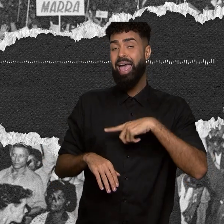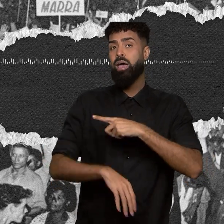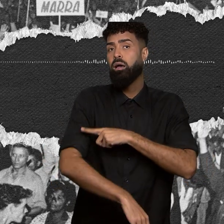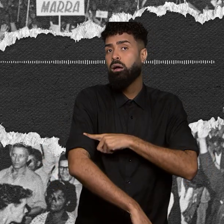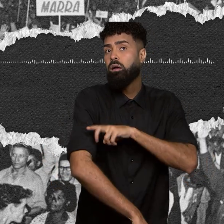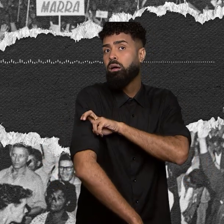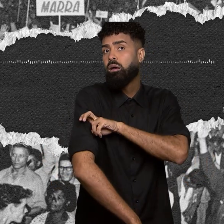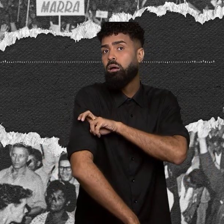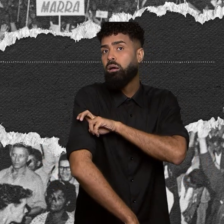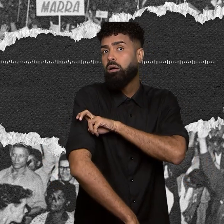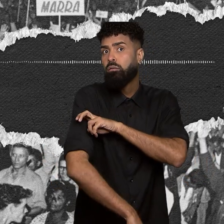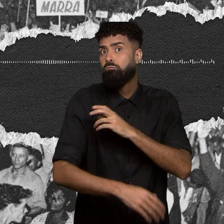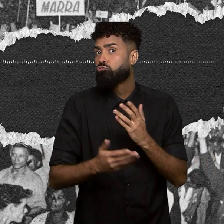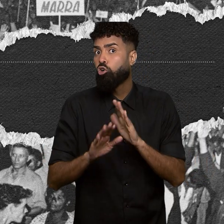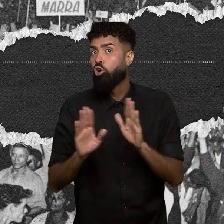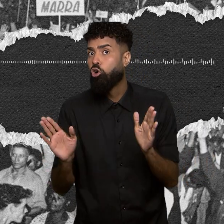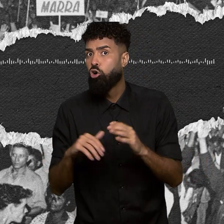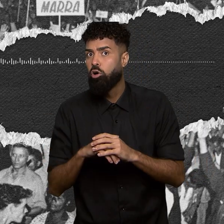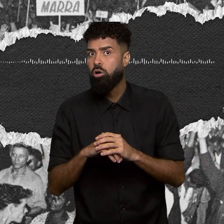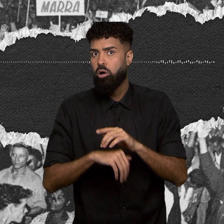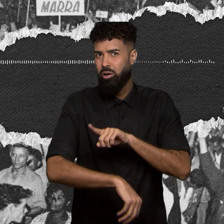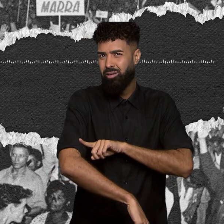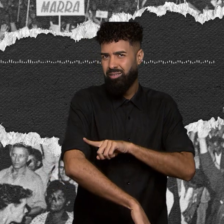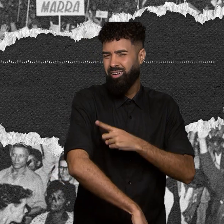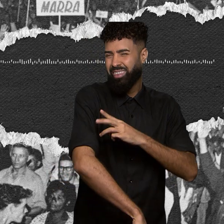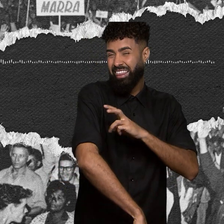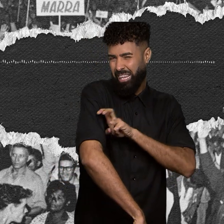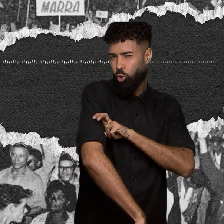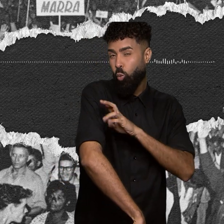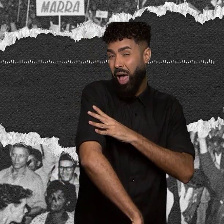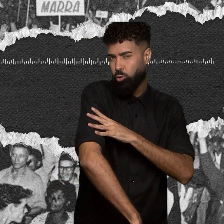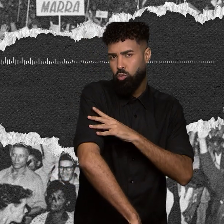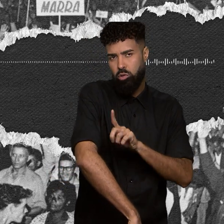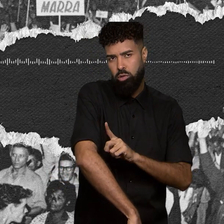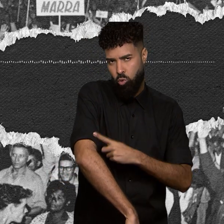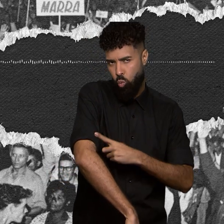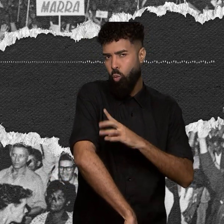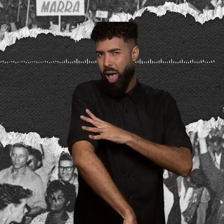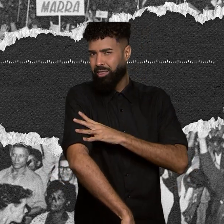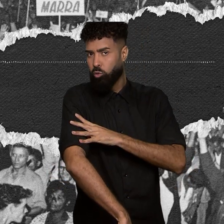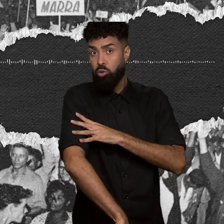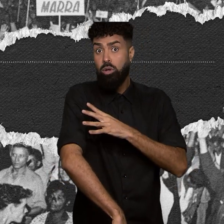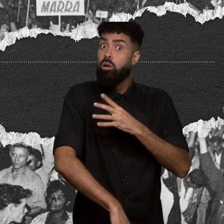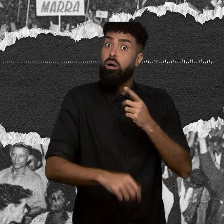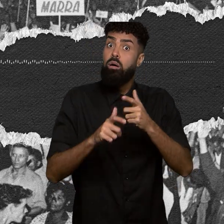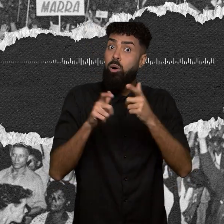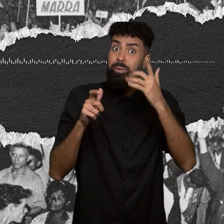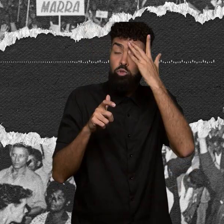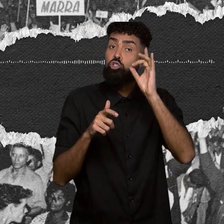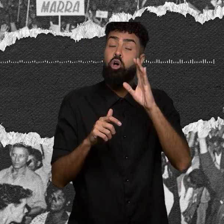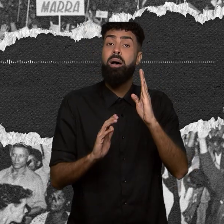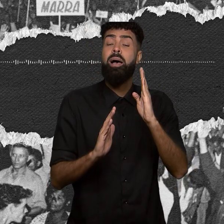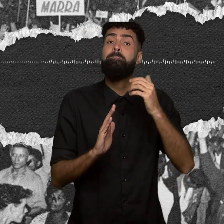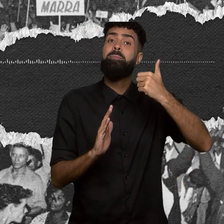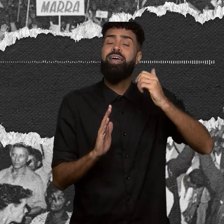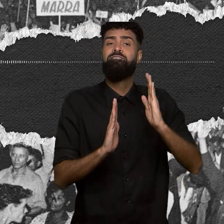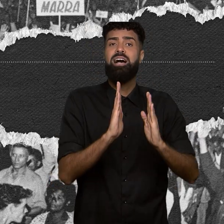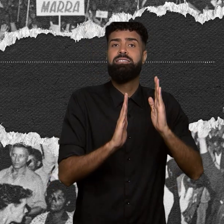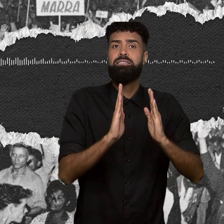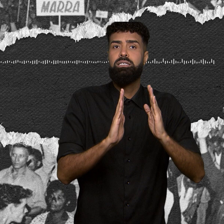41% da população só ia até o que chamamos hoje de primeira fase do fundamental. Juntando com os analfabetos,